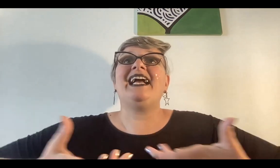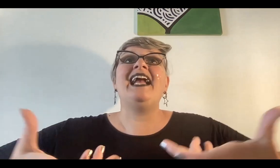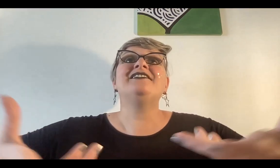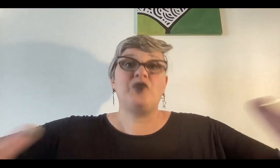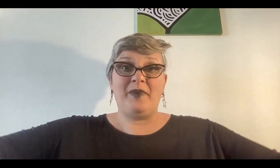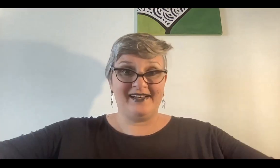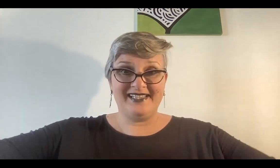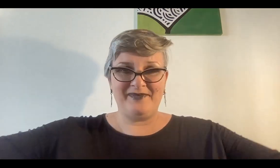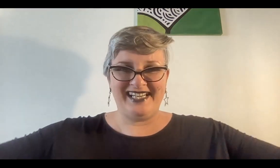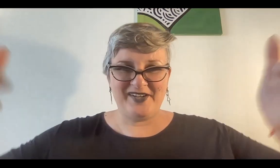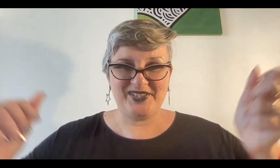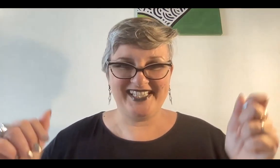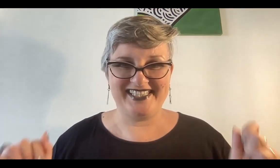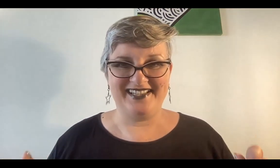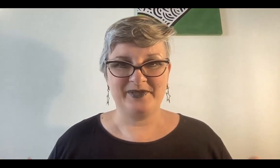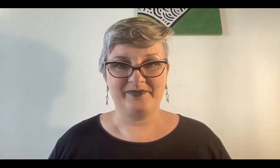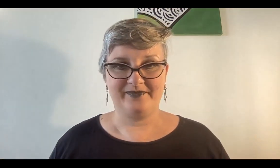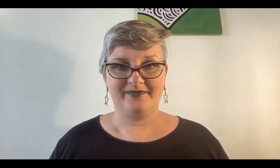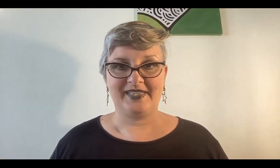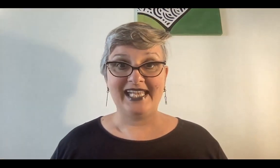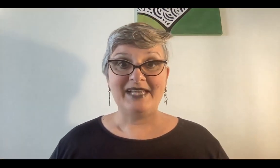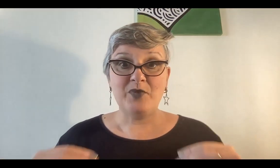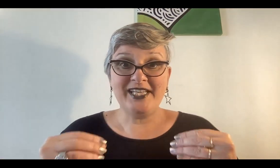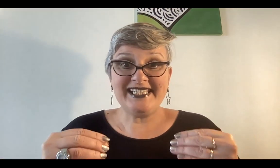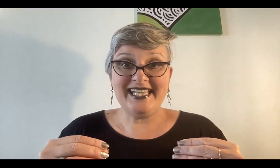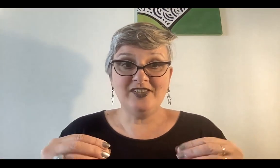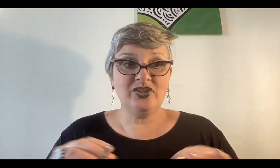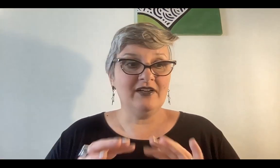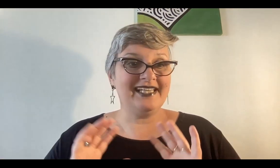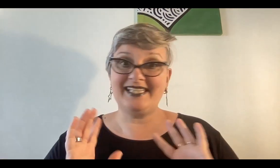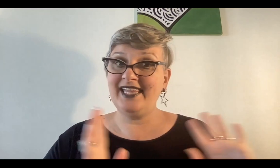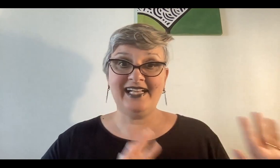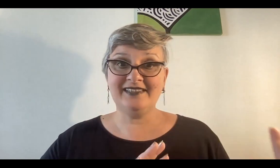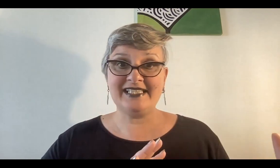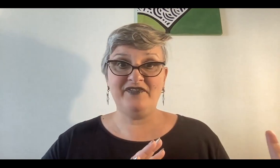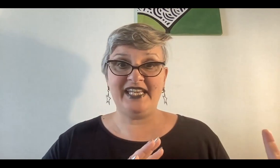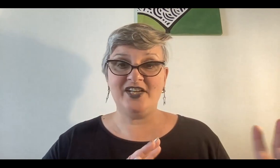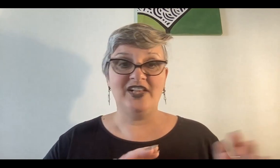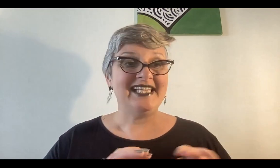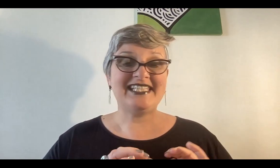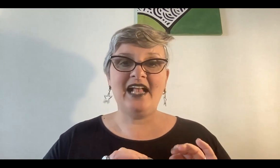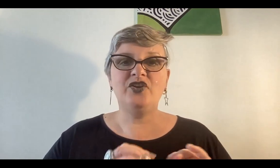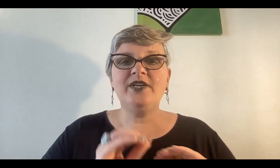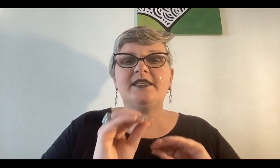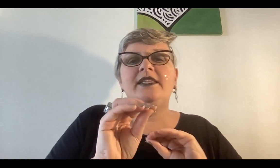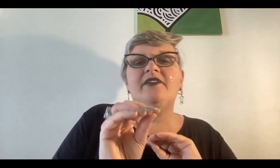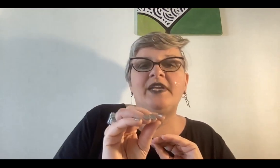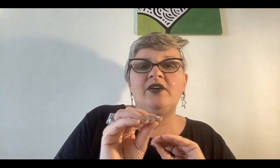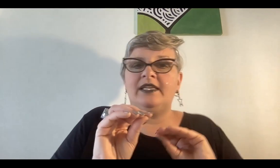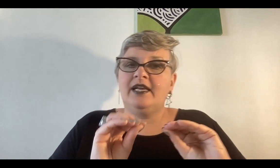canastos para recibir la cosecha porque siento que se deja atrás el frío ya no es el día frío el